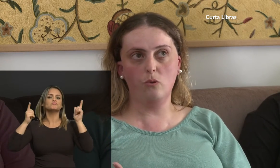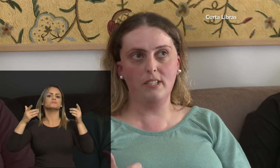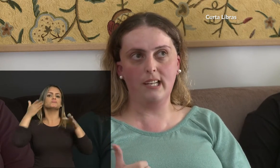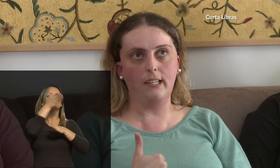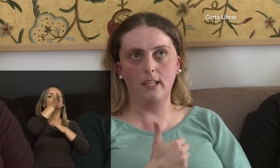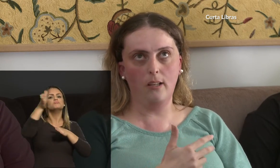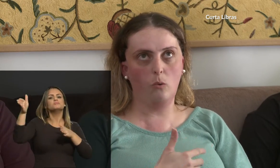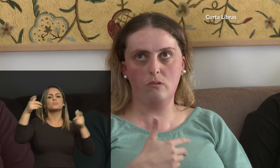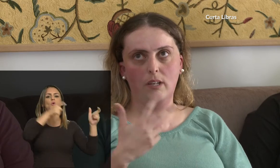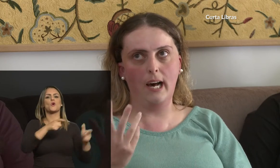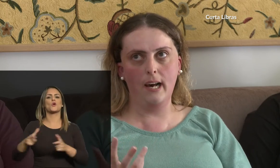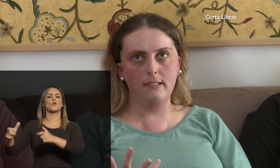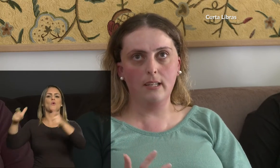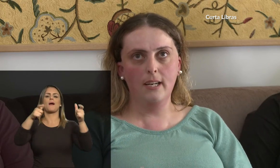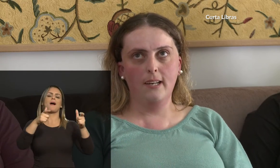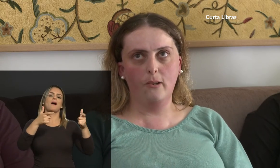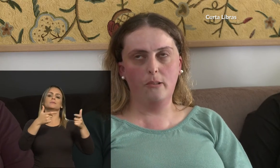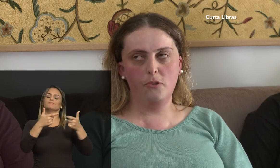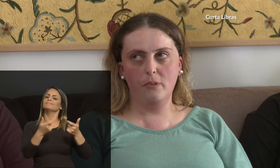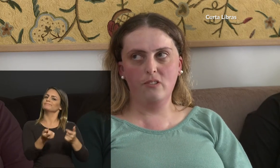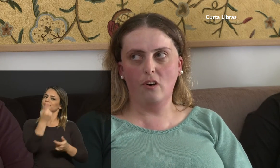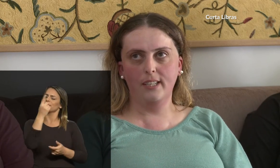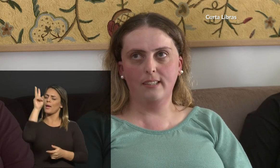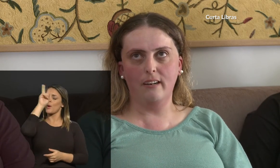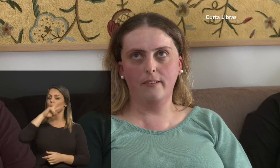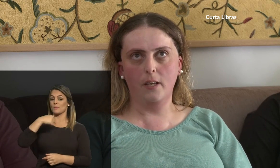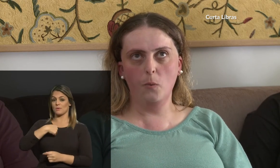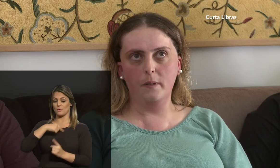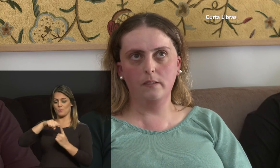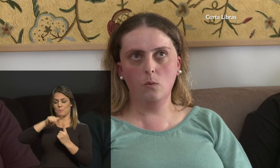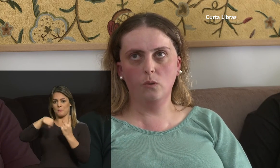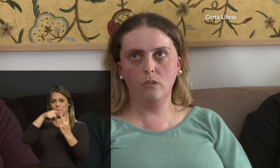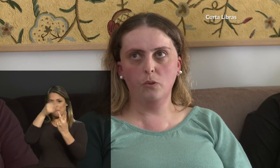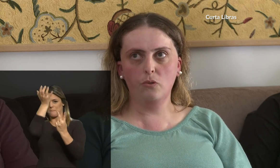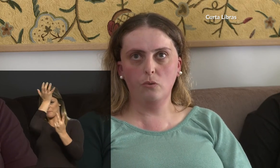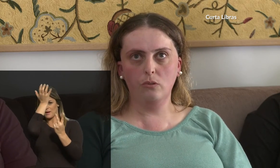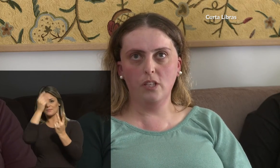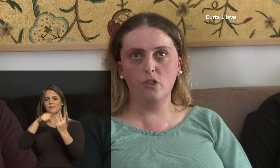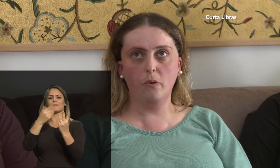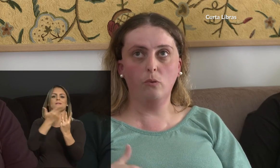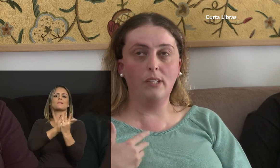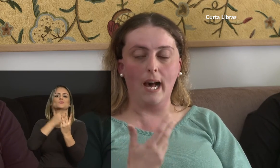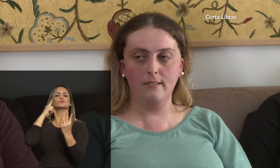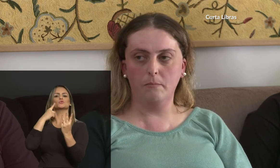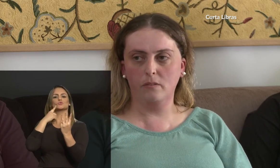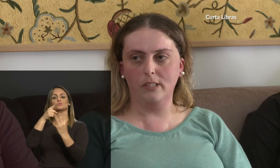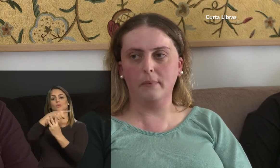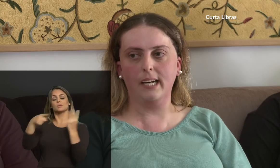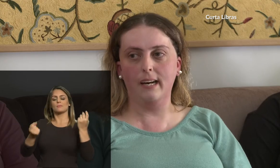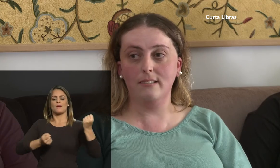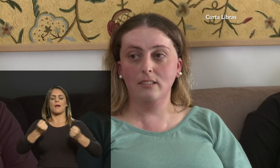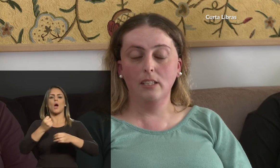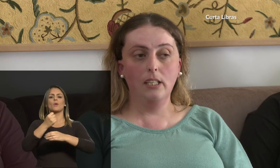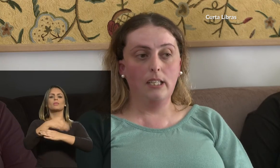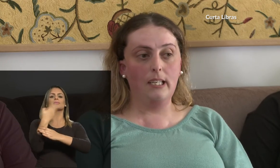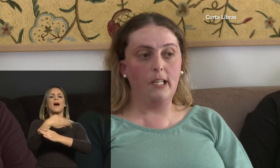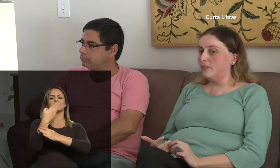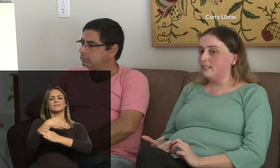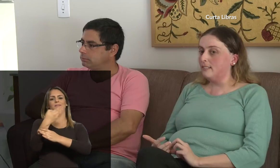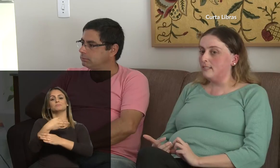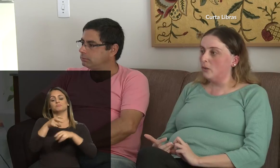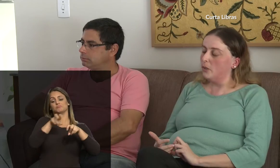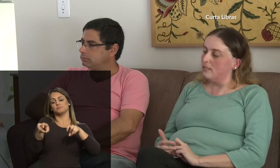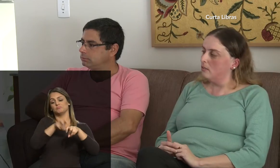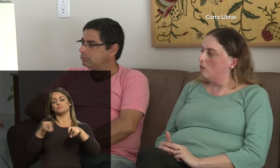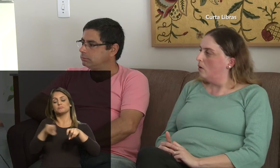quando a gente costuma sair em alguns lugares, eu lembro de uma história que estava eu, o Panta, e o outro amigo surdo, e a gente pegou um táxi para voltar para casa. E